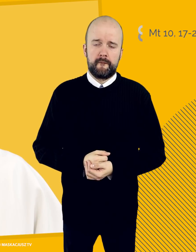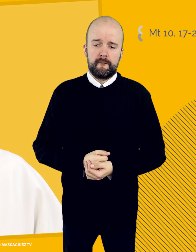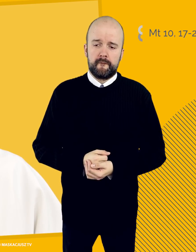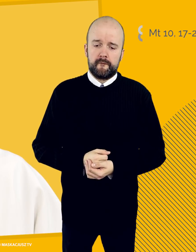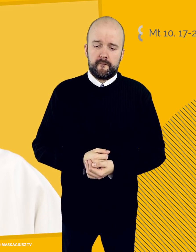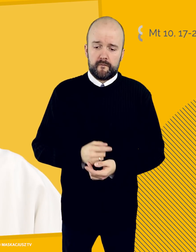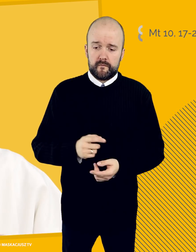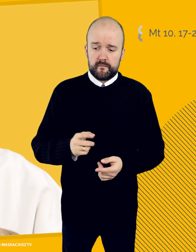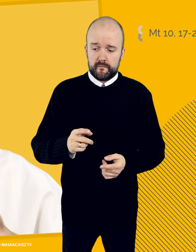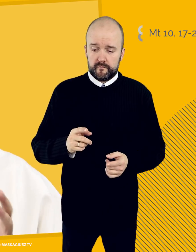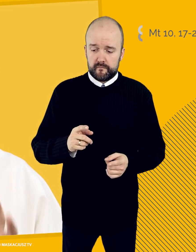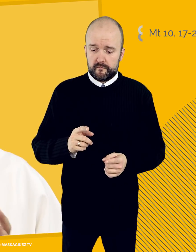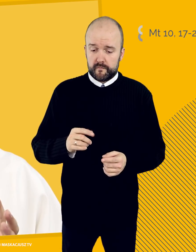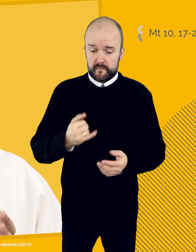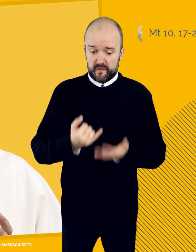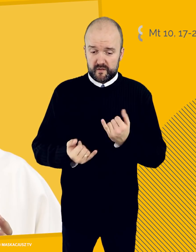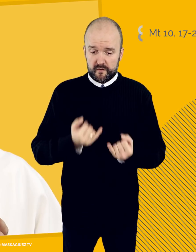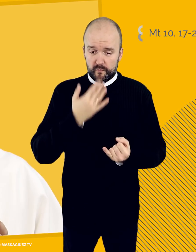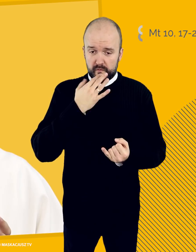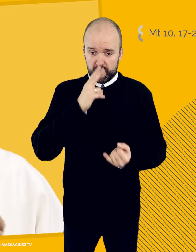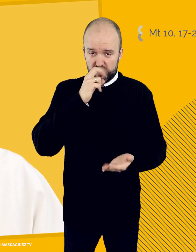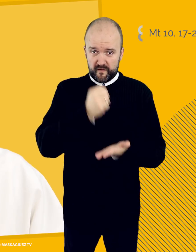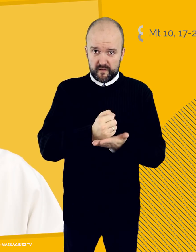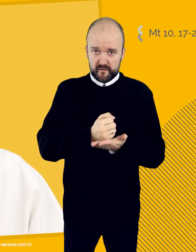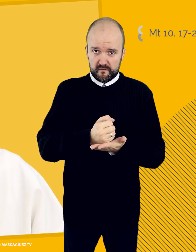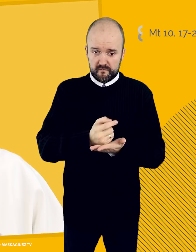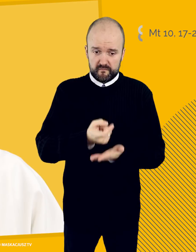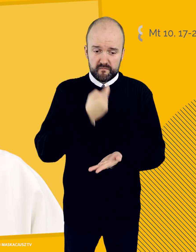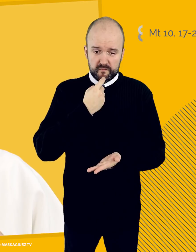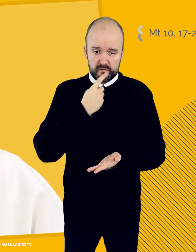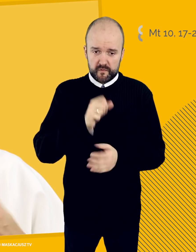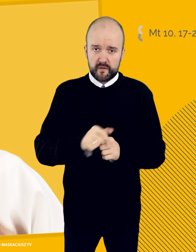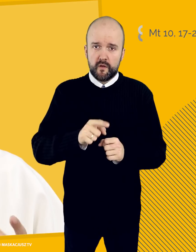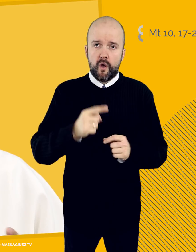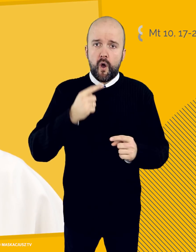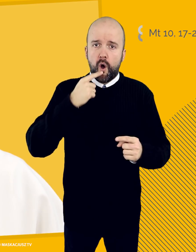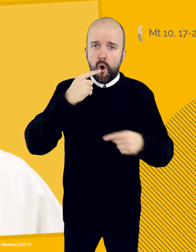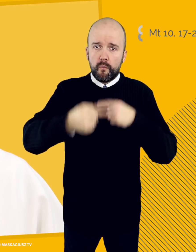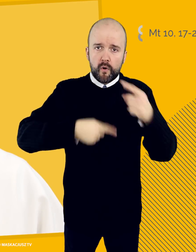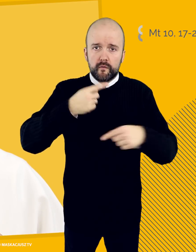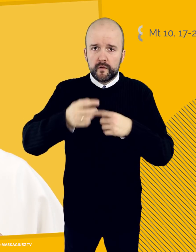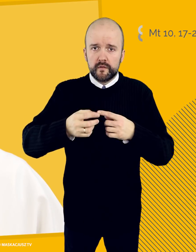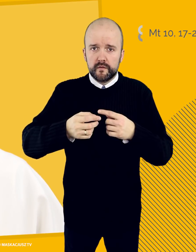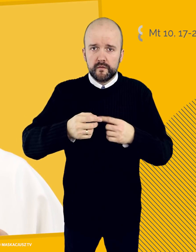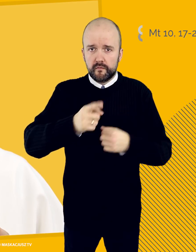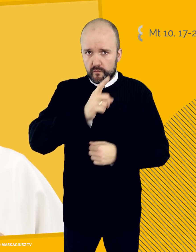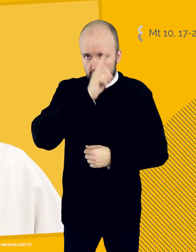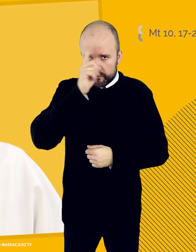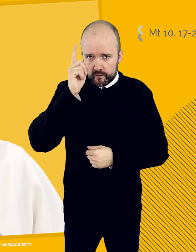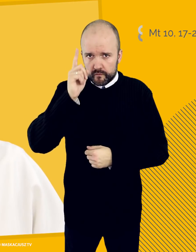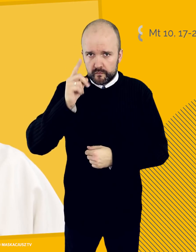Potocznie słowo świadectwo oznacza taki rodzaj opowieści ludzi, którzy